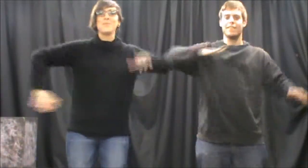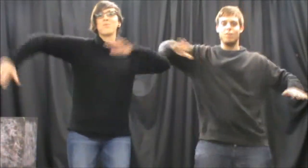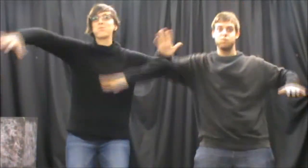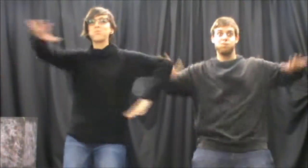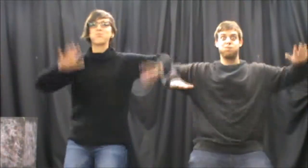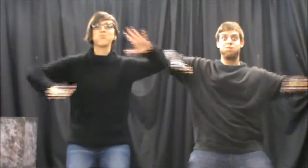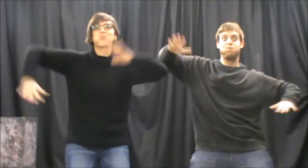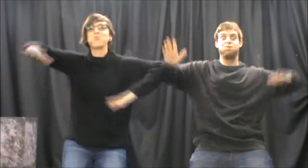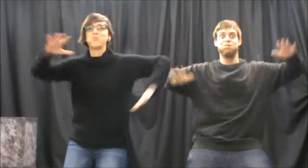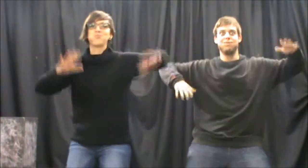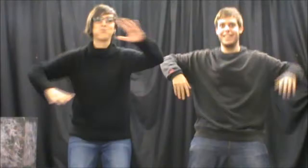mar.